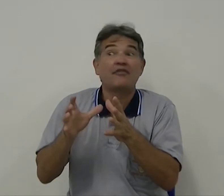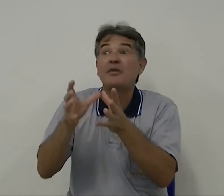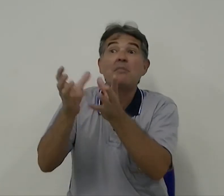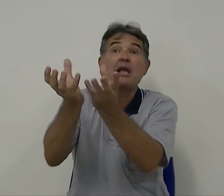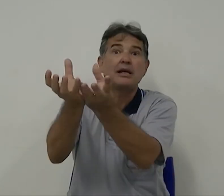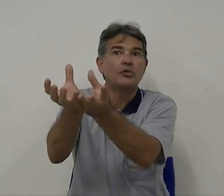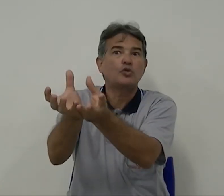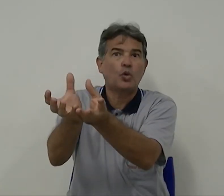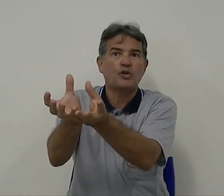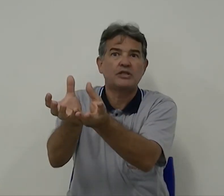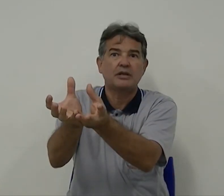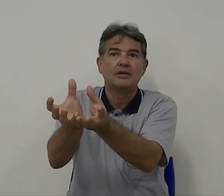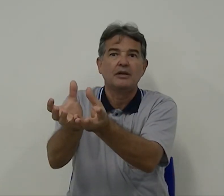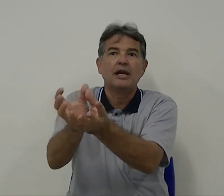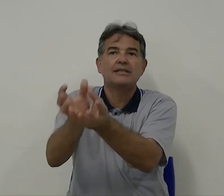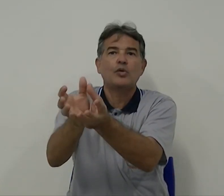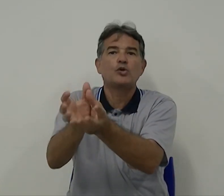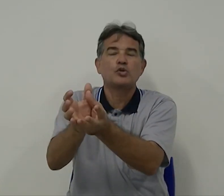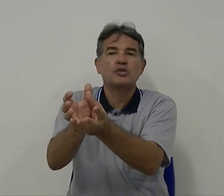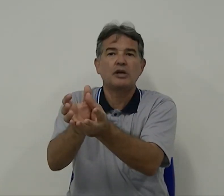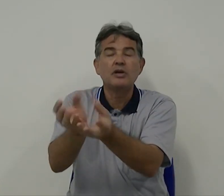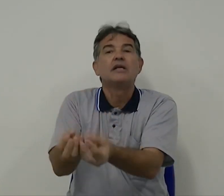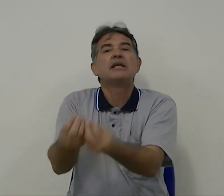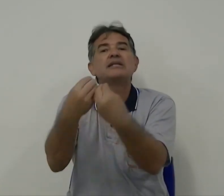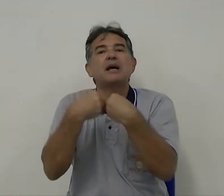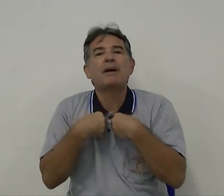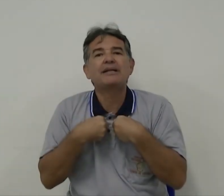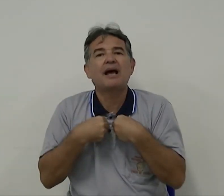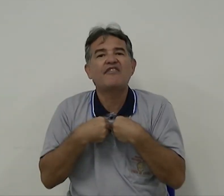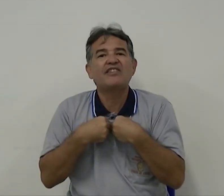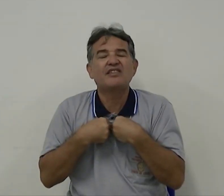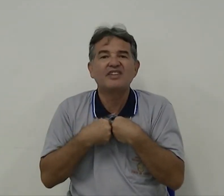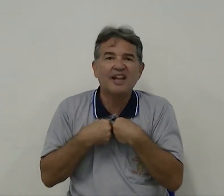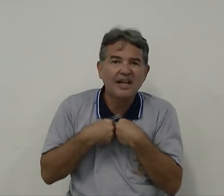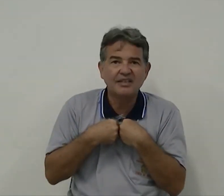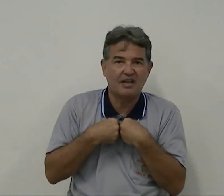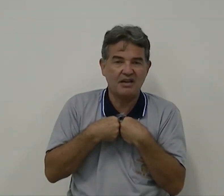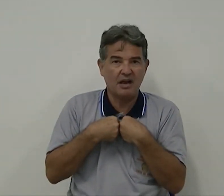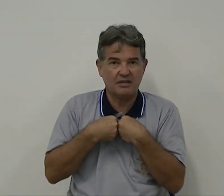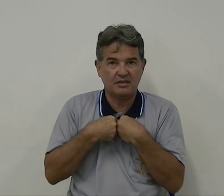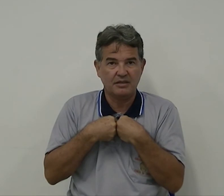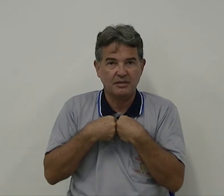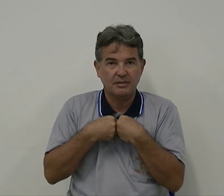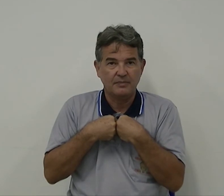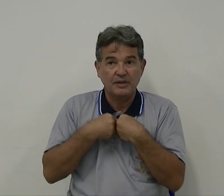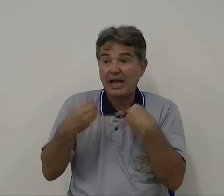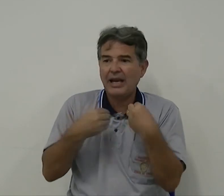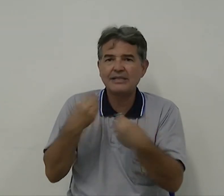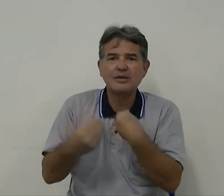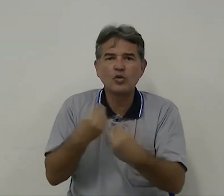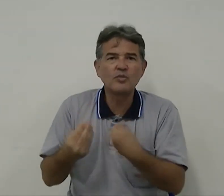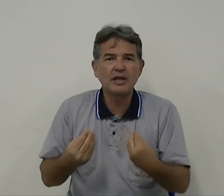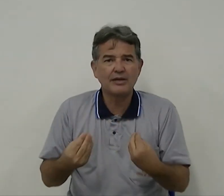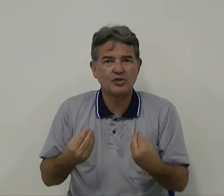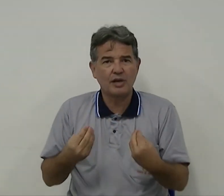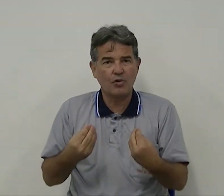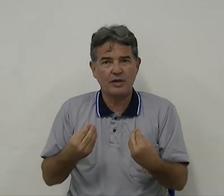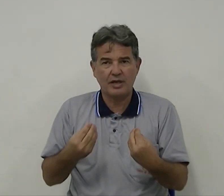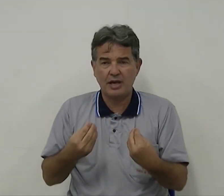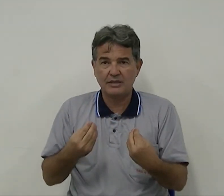a família não trouxe essa construção, tem que ser a partir da afetividade da criança, da relação comunicacional com a criança,